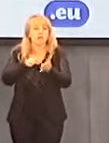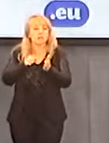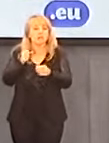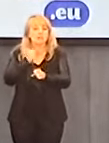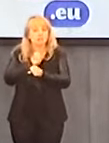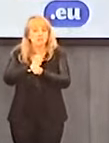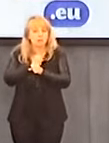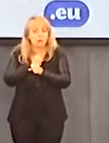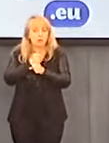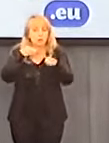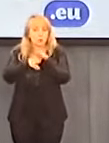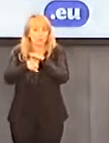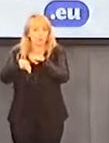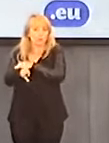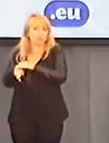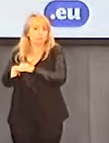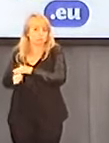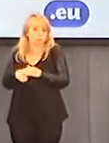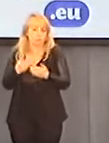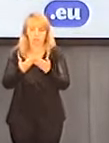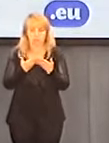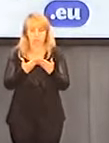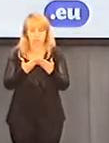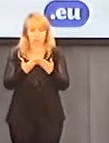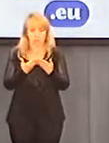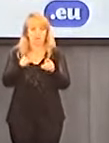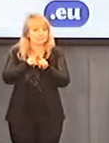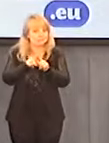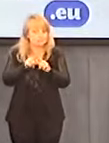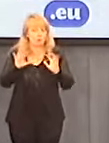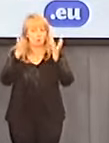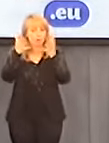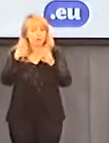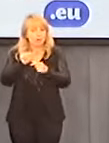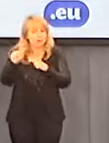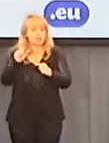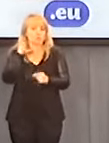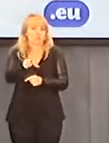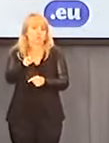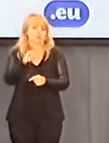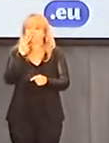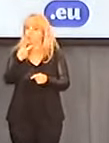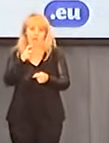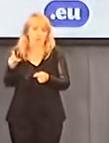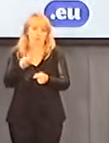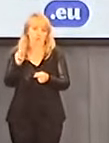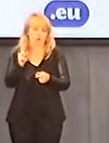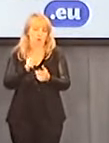tuszować, jak również nakłanianie ofiar do zatajenia tych informacji. W związku z tym, że